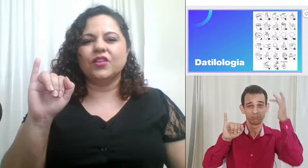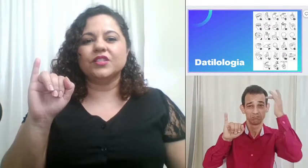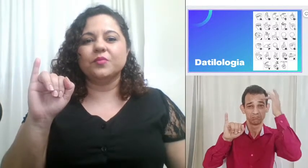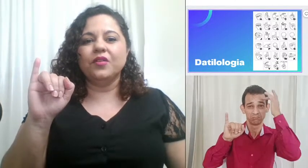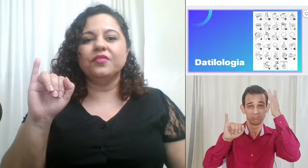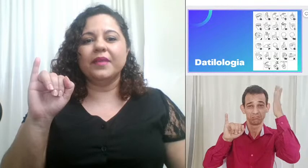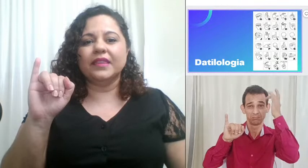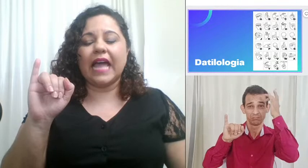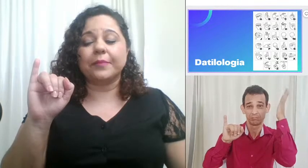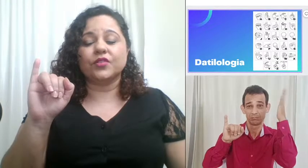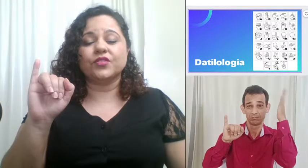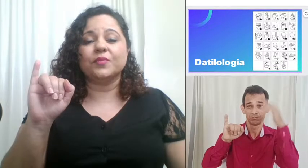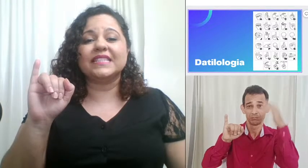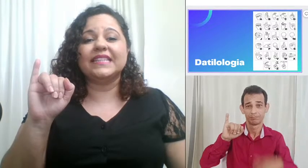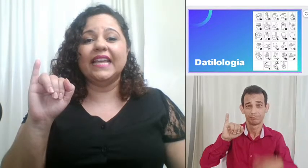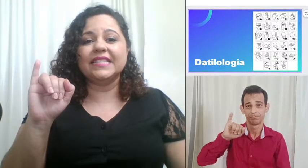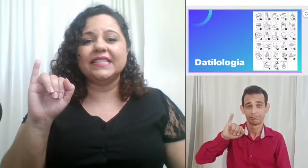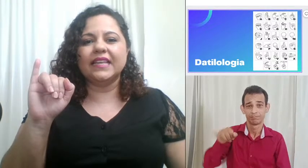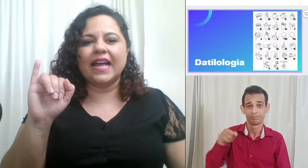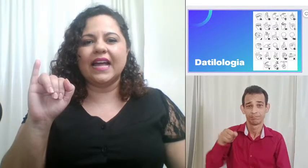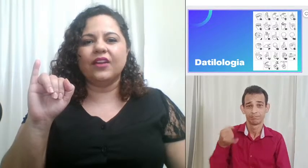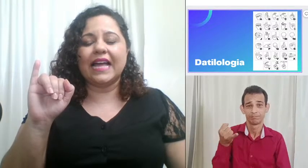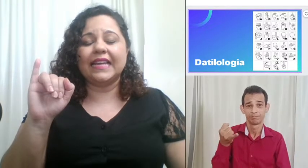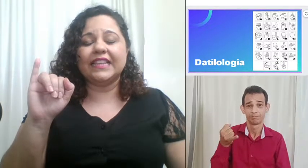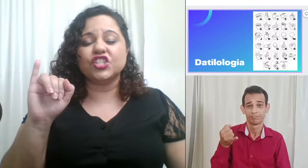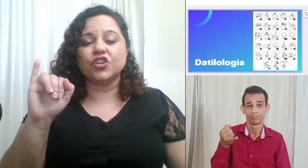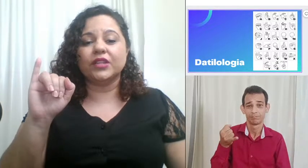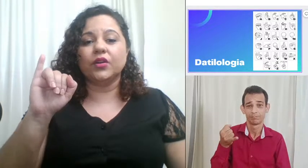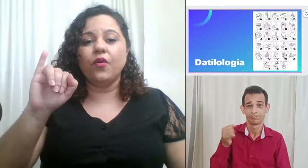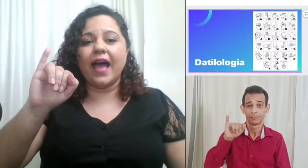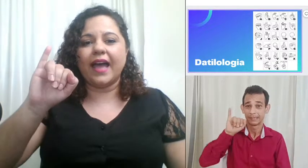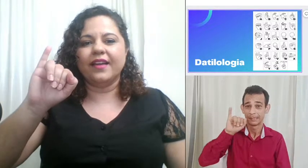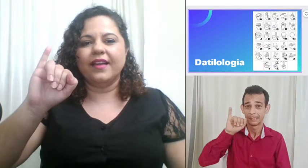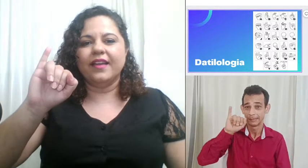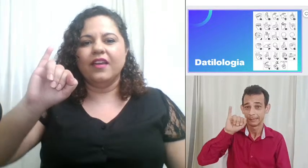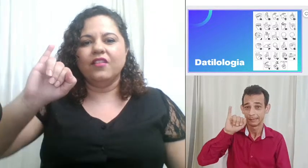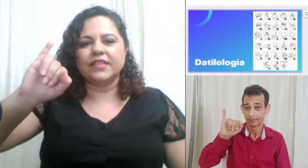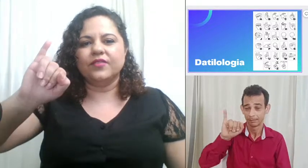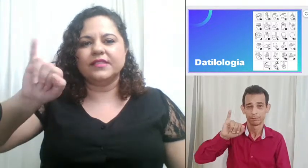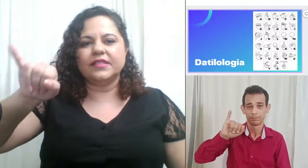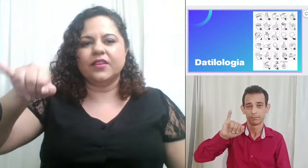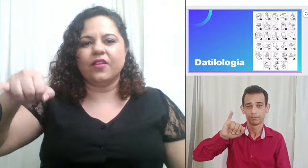nós movimentarmos nós vamos desenhar a letra J no ar fazendo assim ó